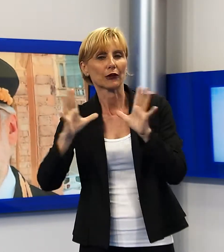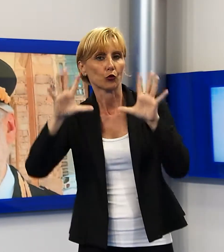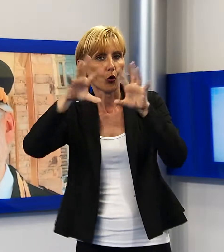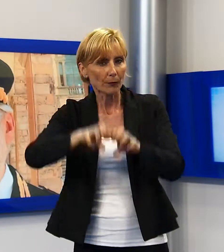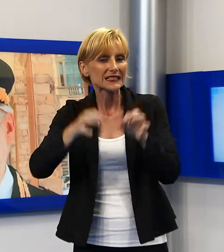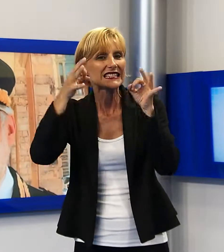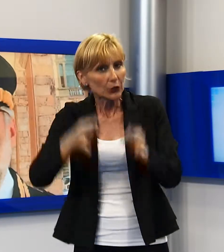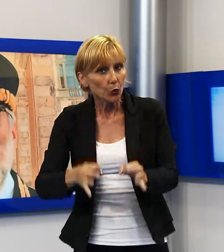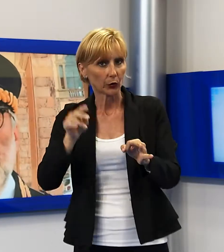security,